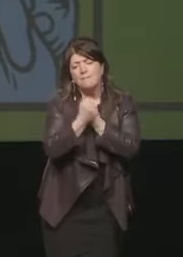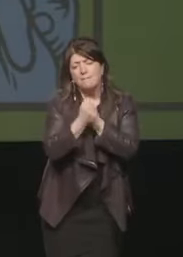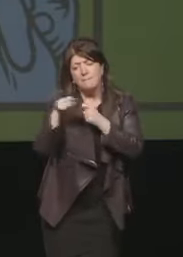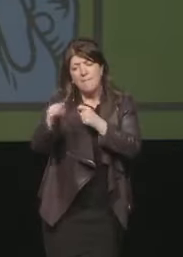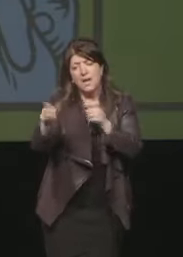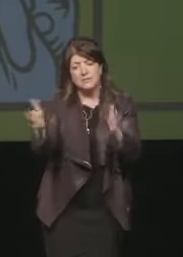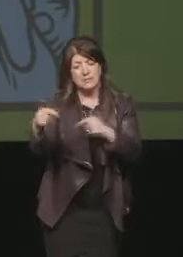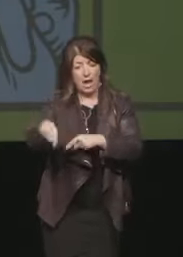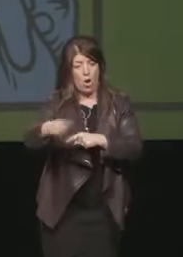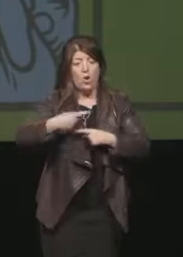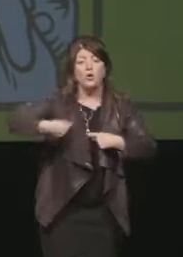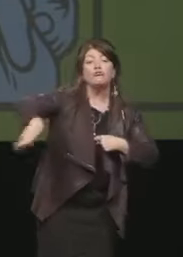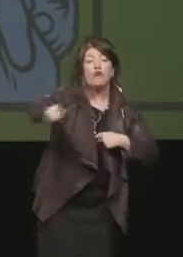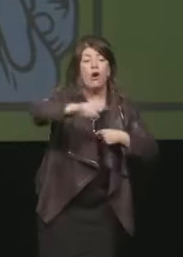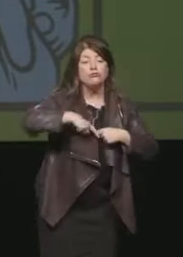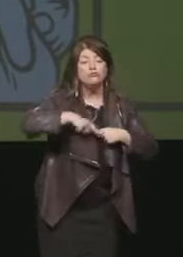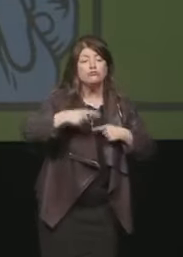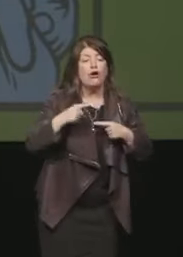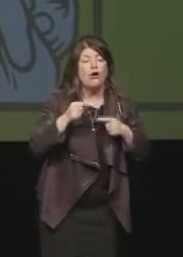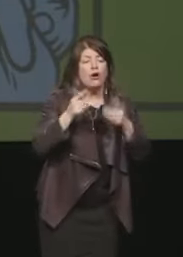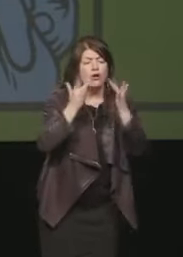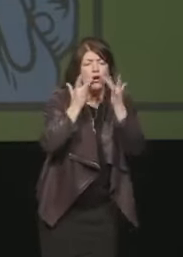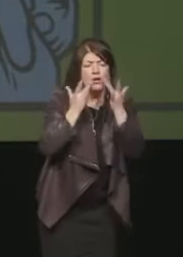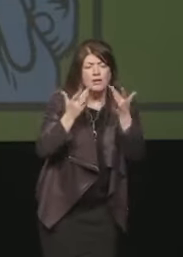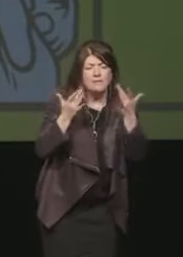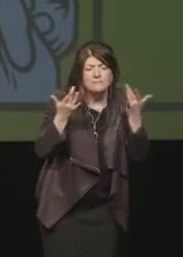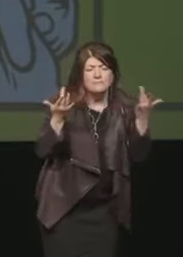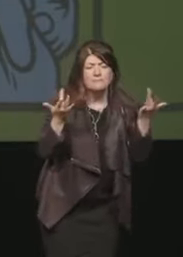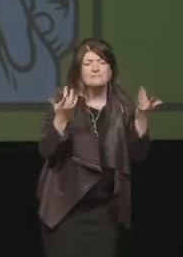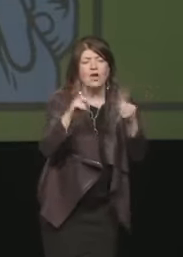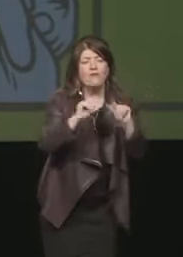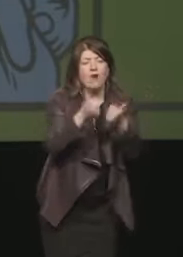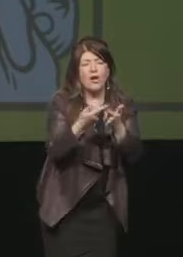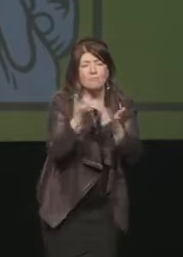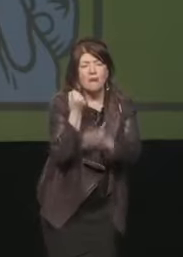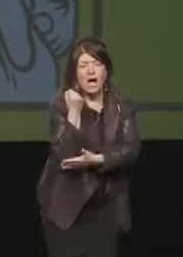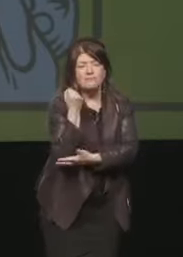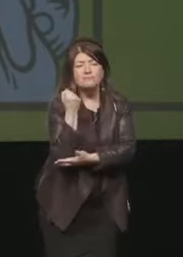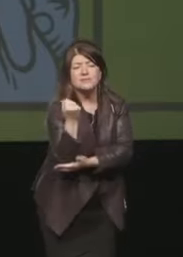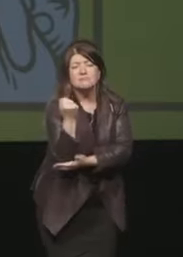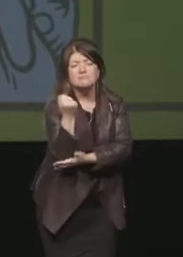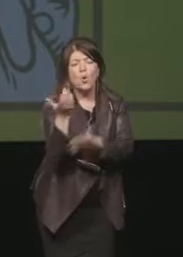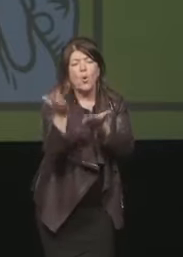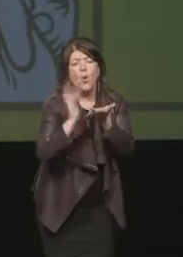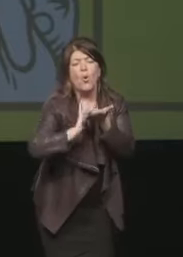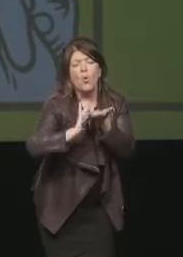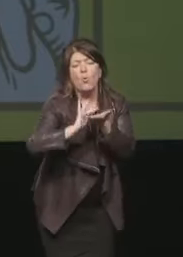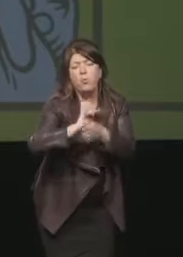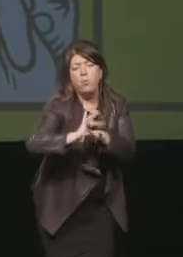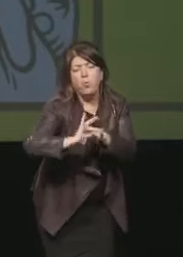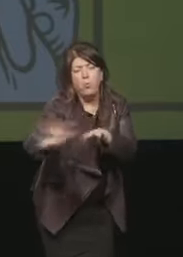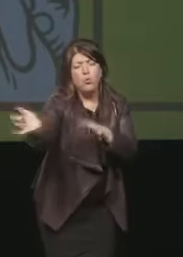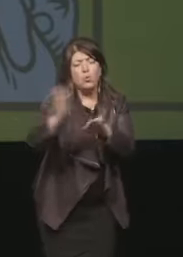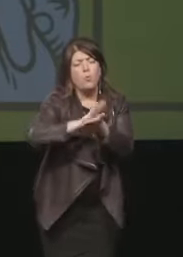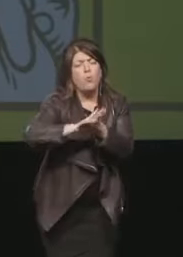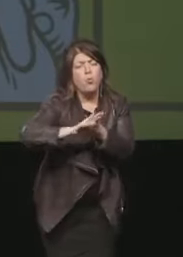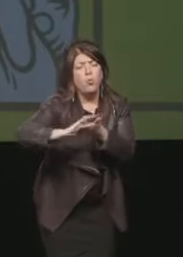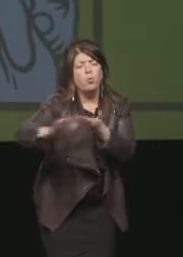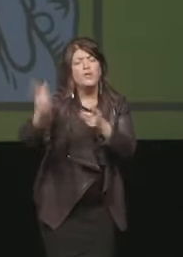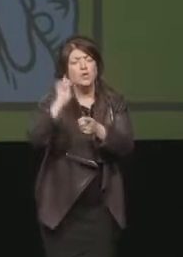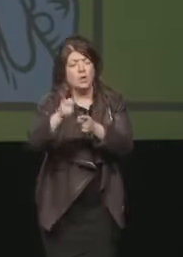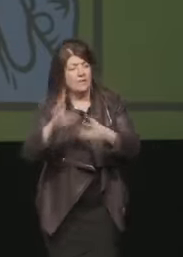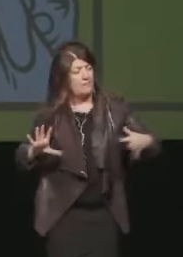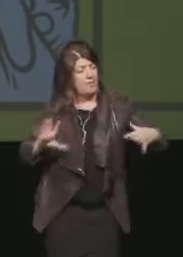'affetto genuino e incondizionato con il quale l'avete sempre sostenuto, contribuendo a legarlo indissolubilmente a questa